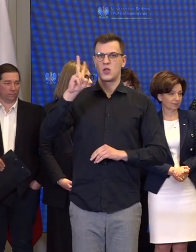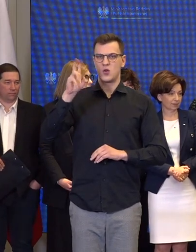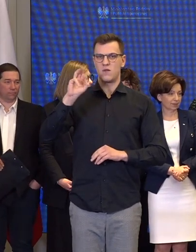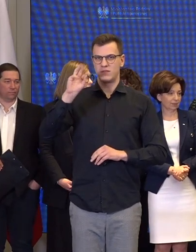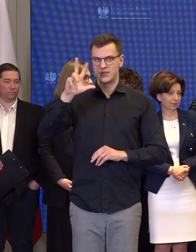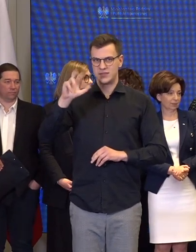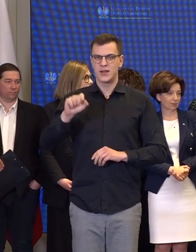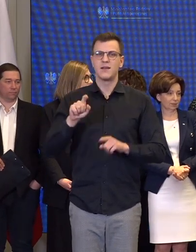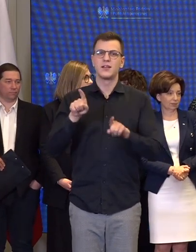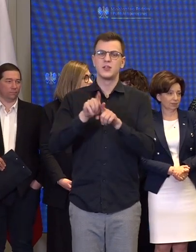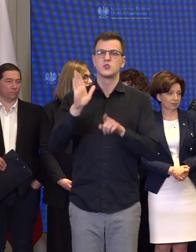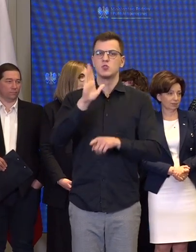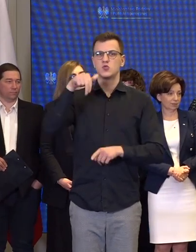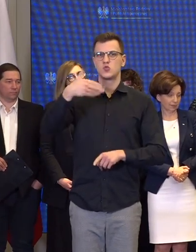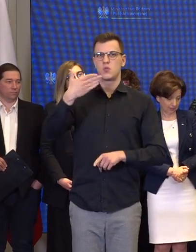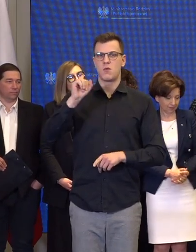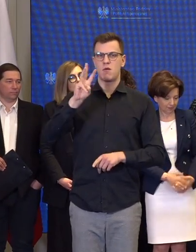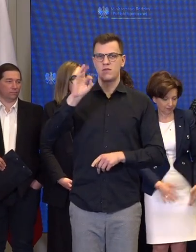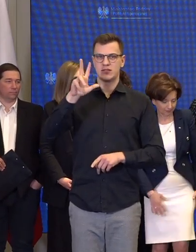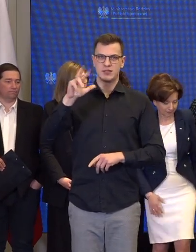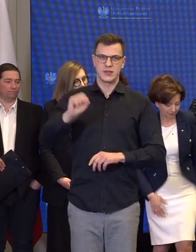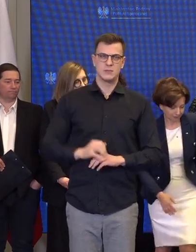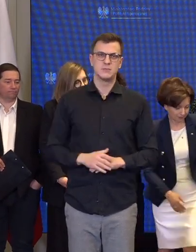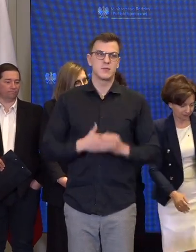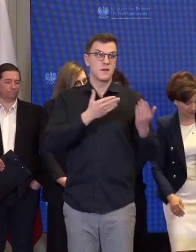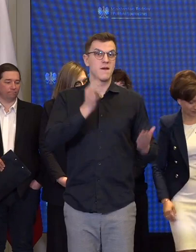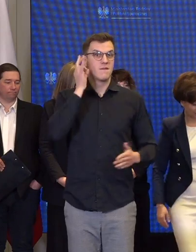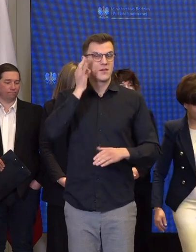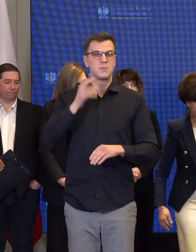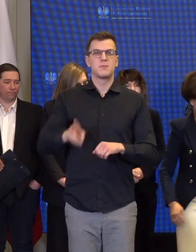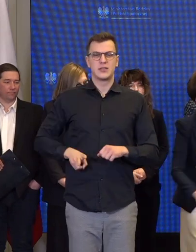Szumowskiej. Pani Minister, proszę o zabranie głosu.